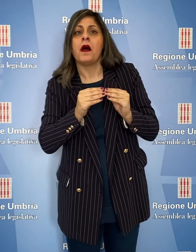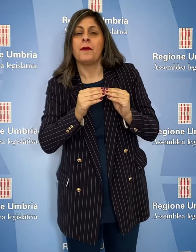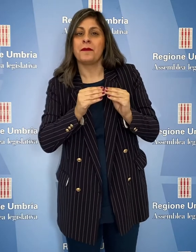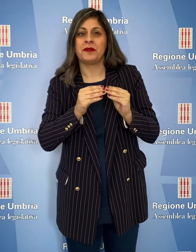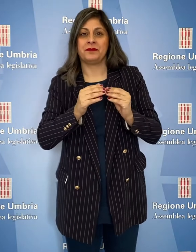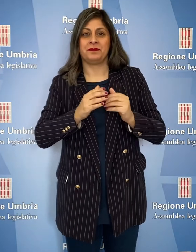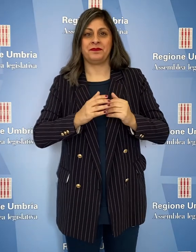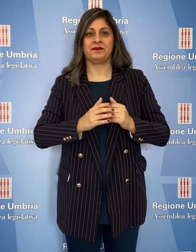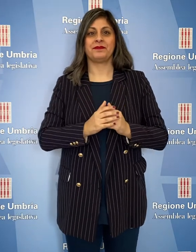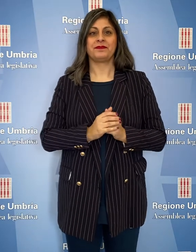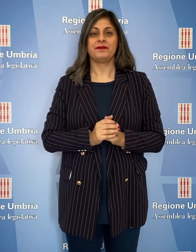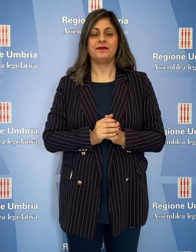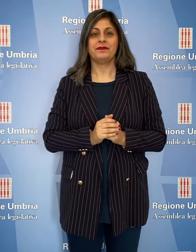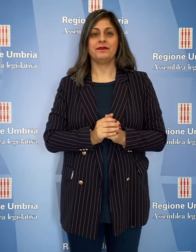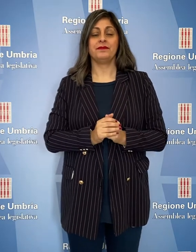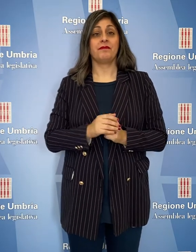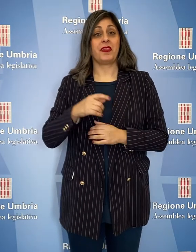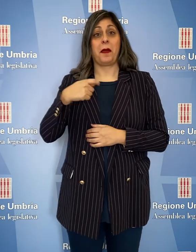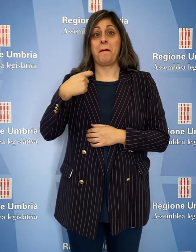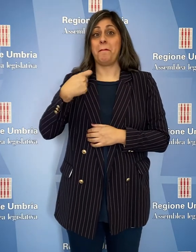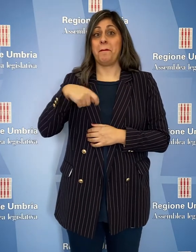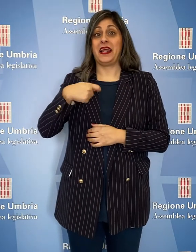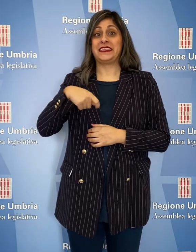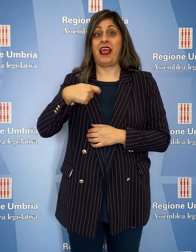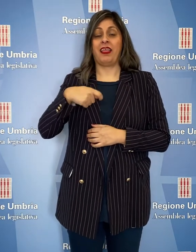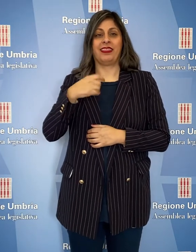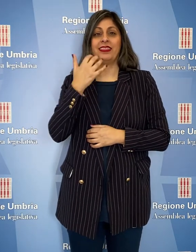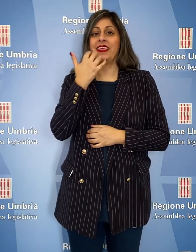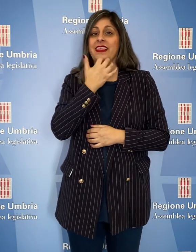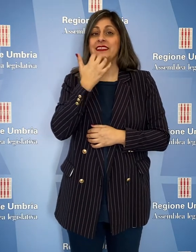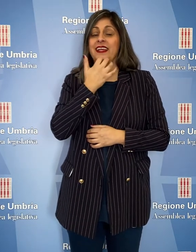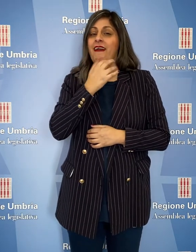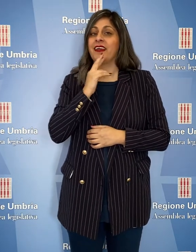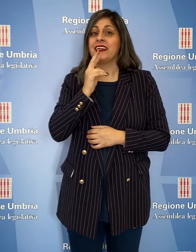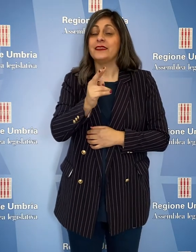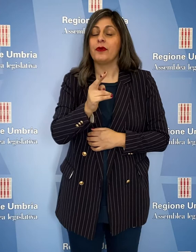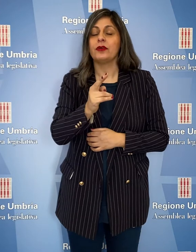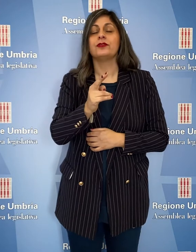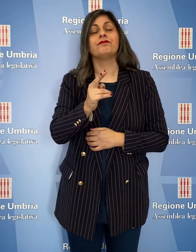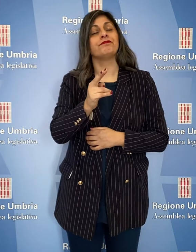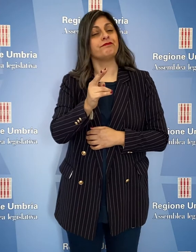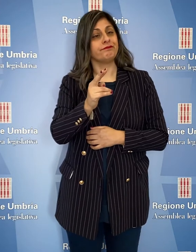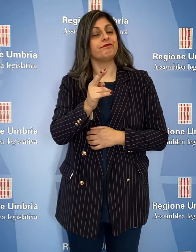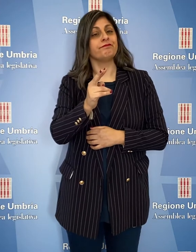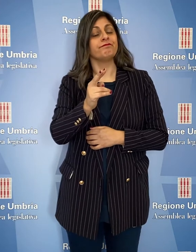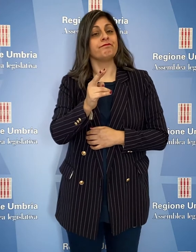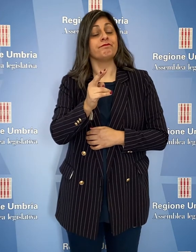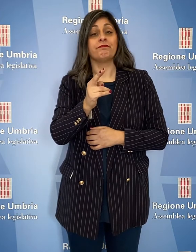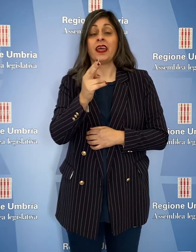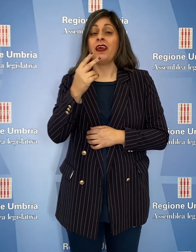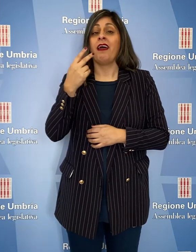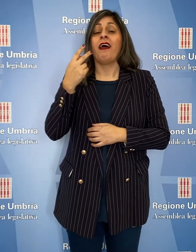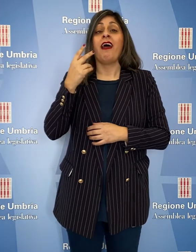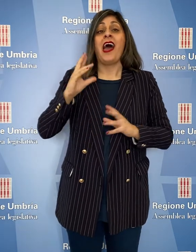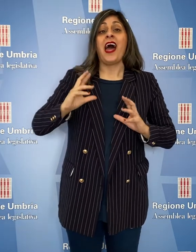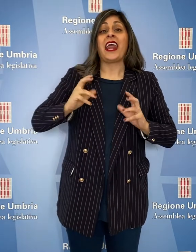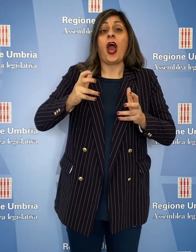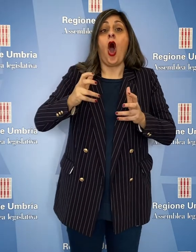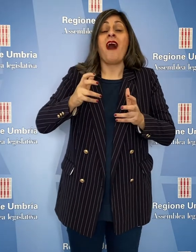Fund. La Presidente Donatella Tesei ha risposto che l'impostazione del Recovery Fund è